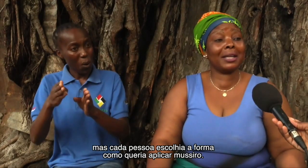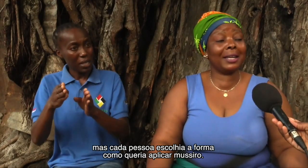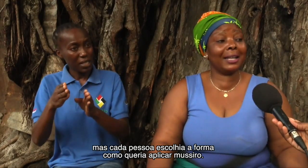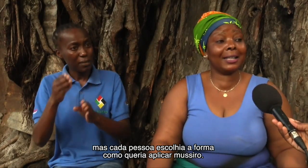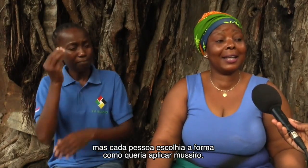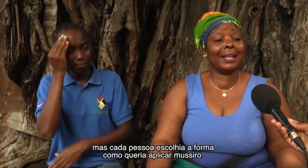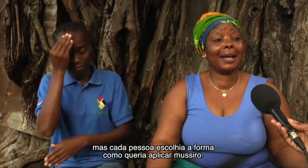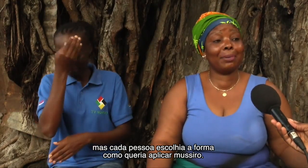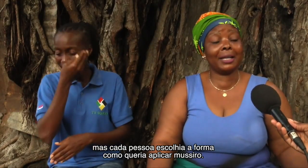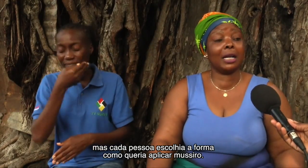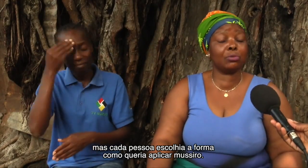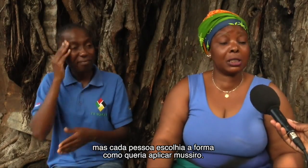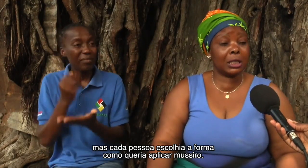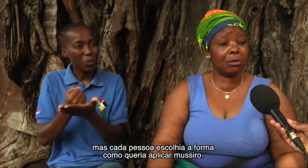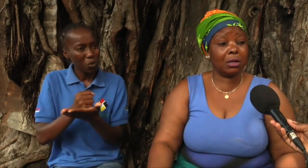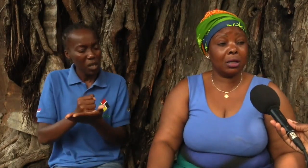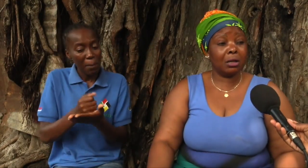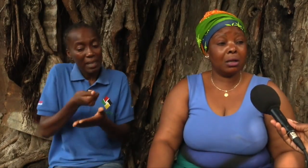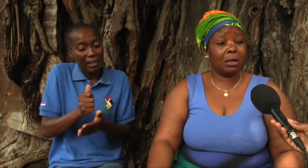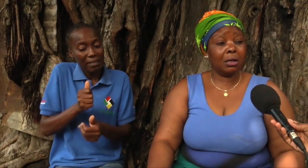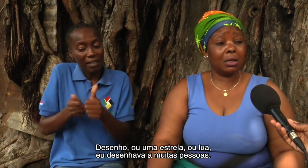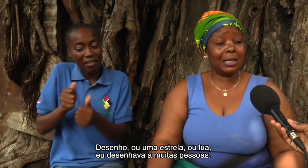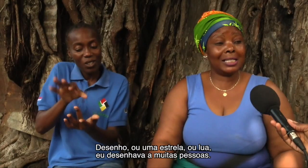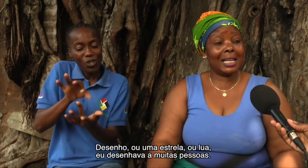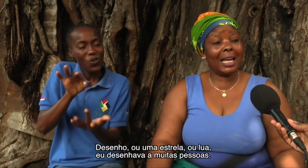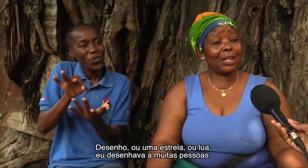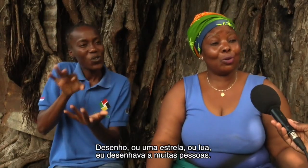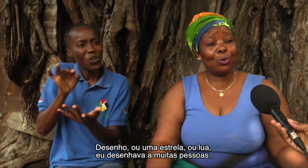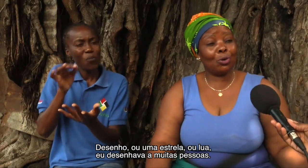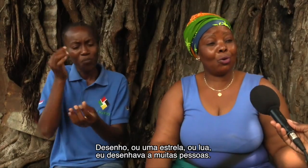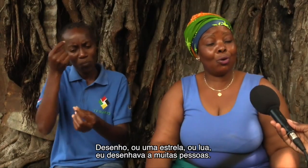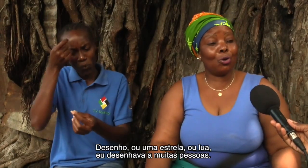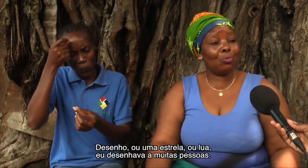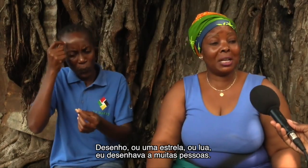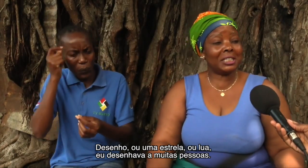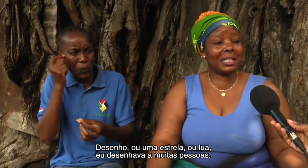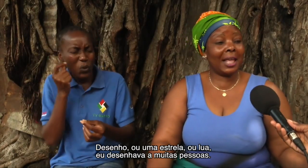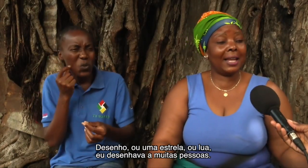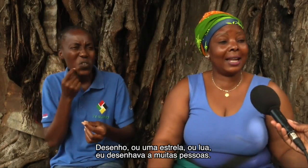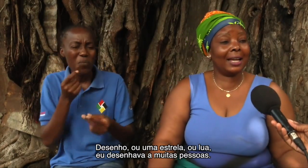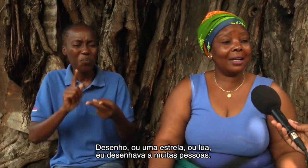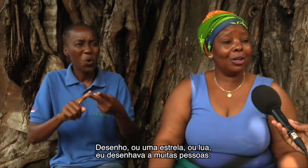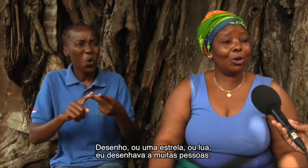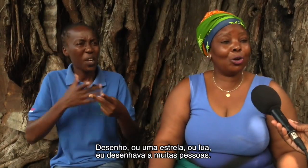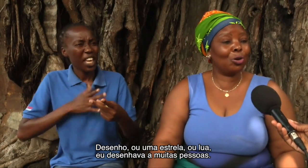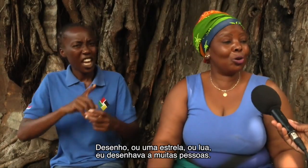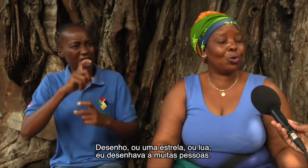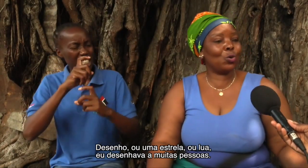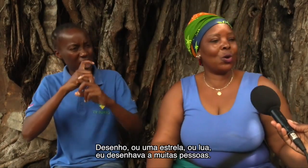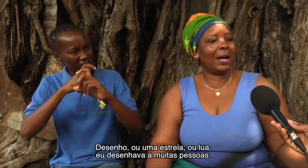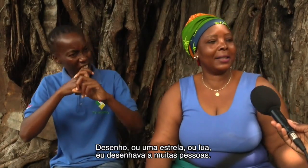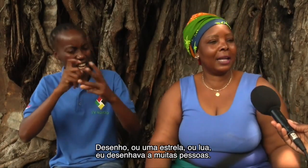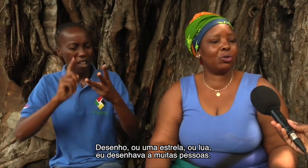forma que ela queria aplicar Muciro. Desenho, ou uma estrela, ou